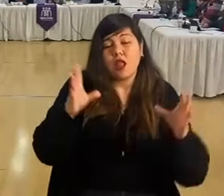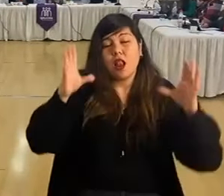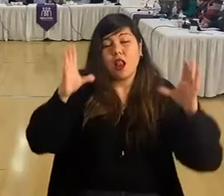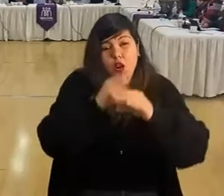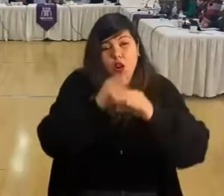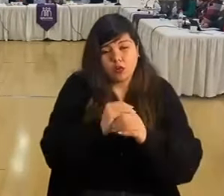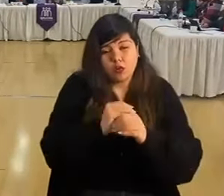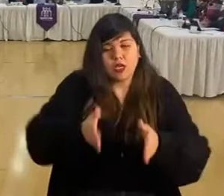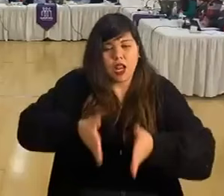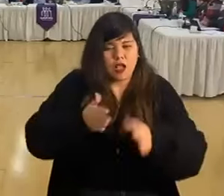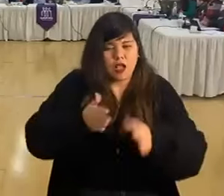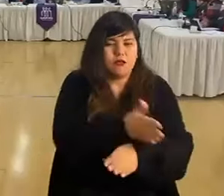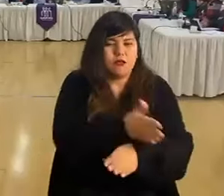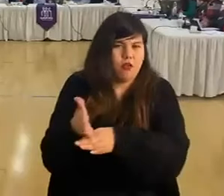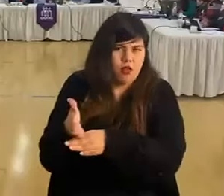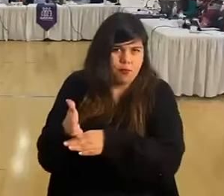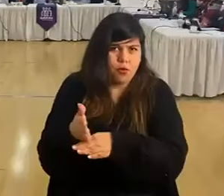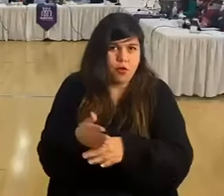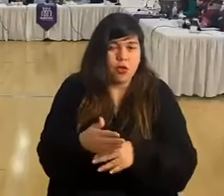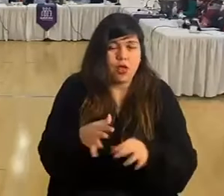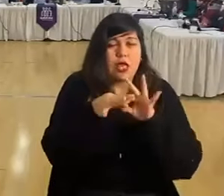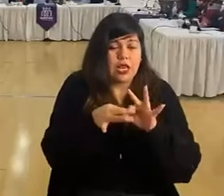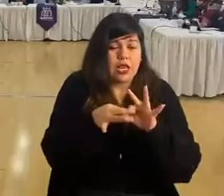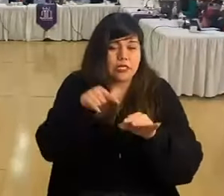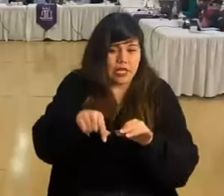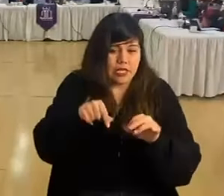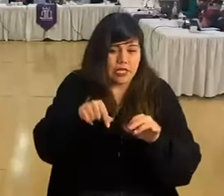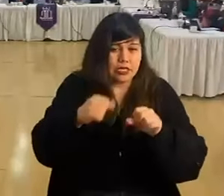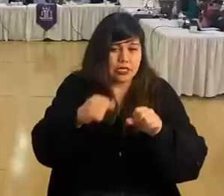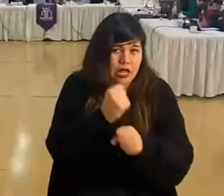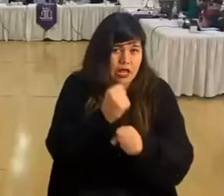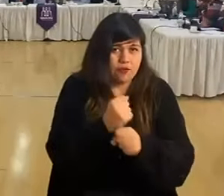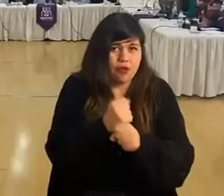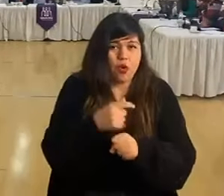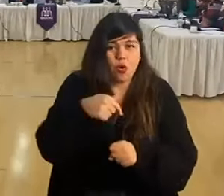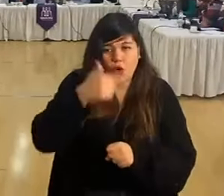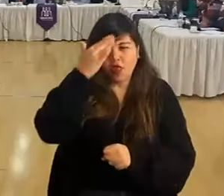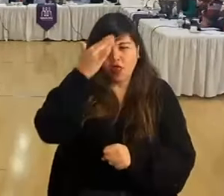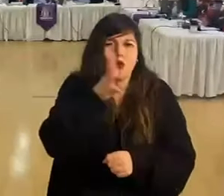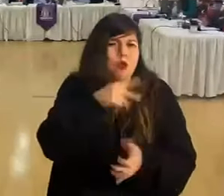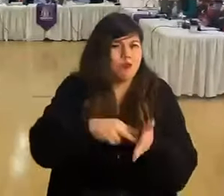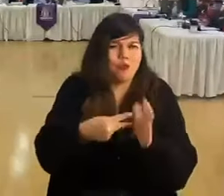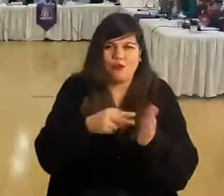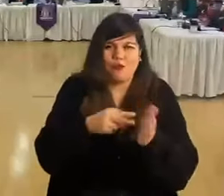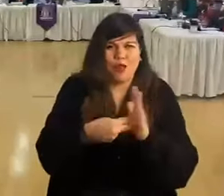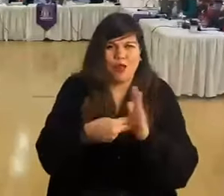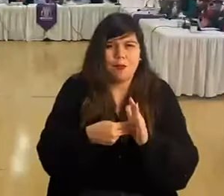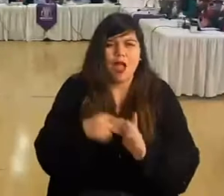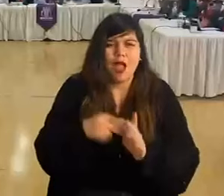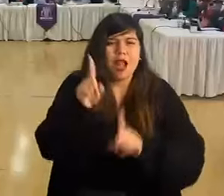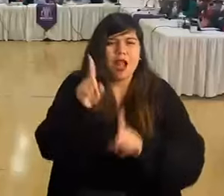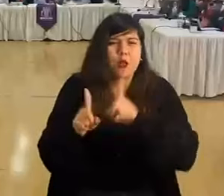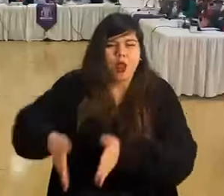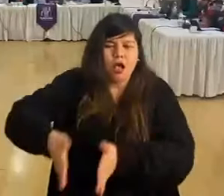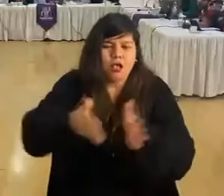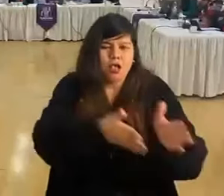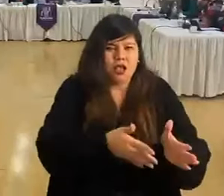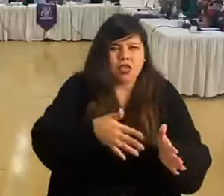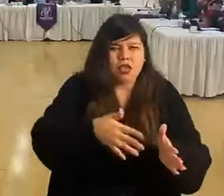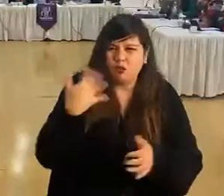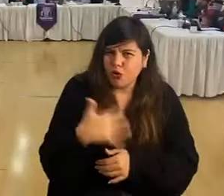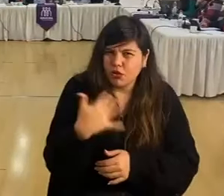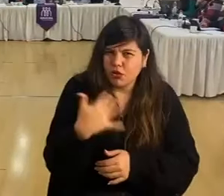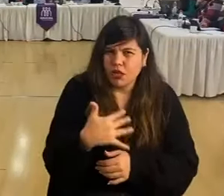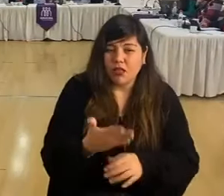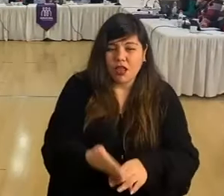Y gracias a eso hoy día no hubo gran problema en puntos críticos que había